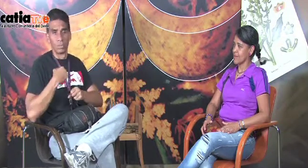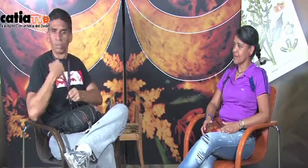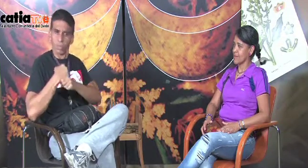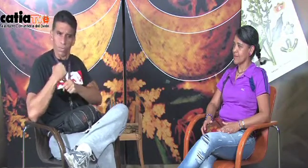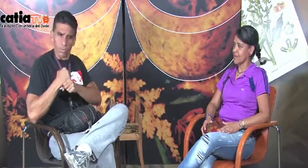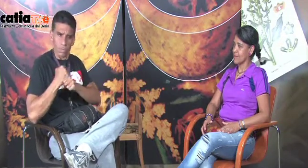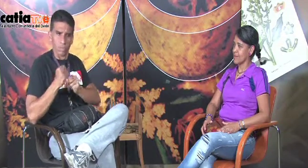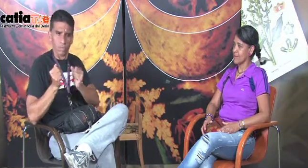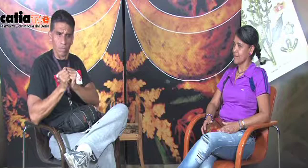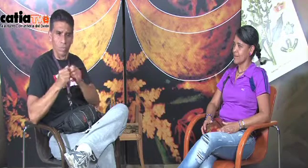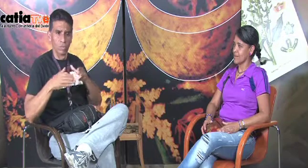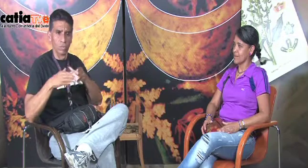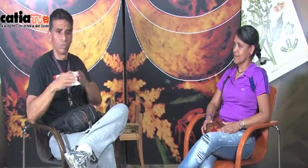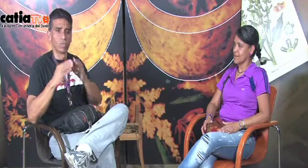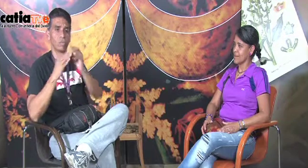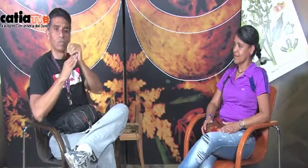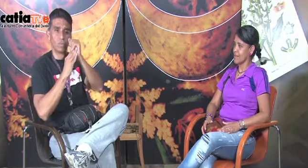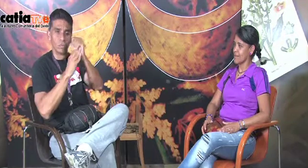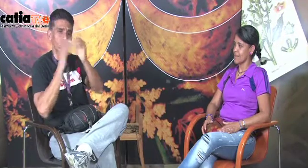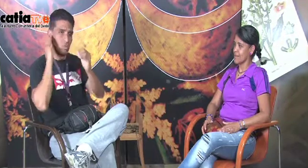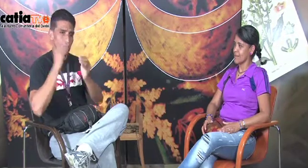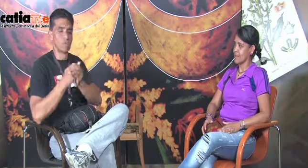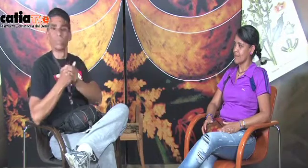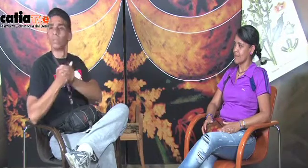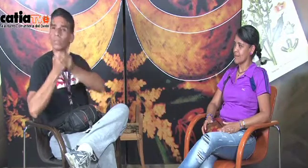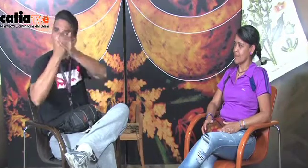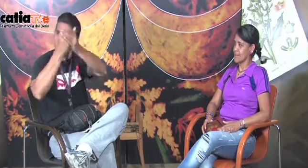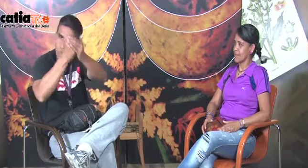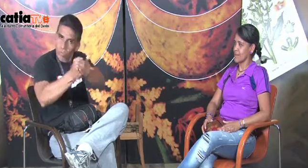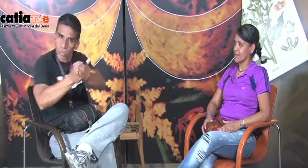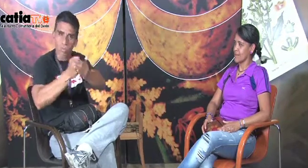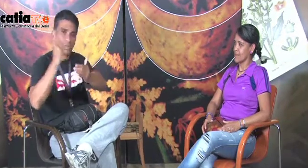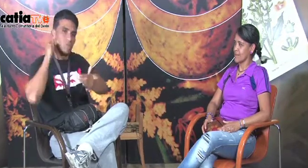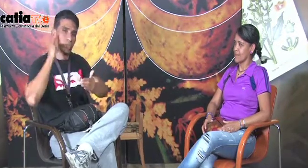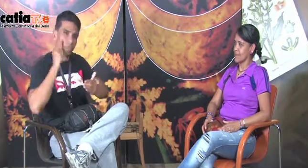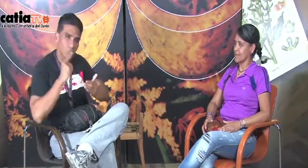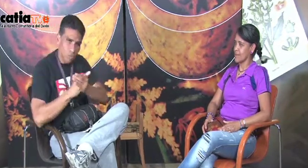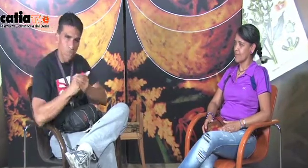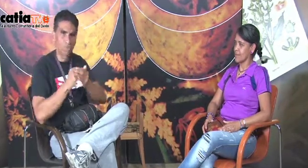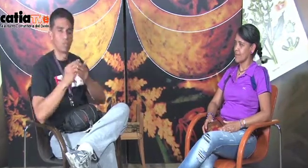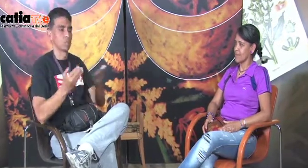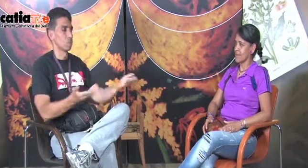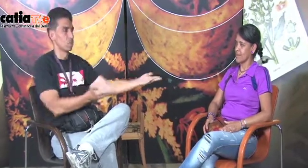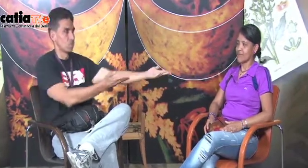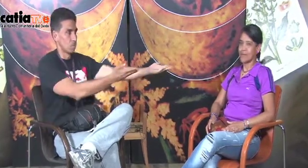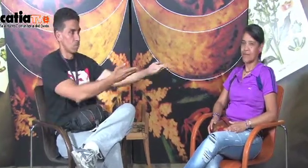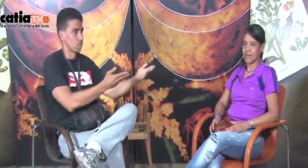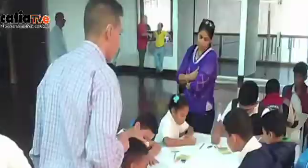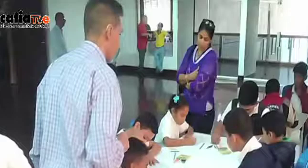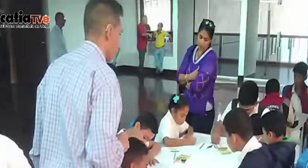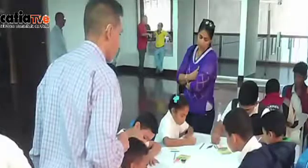movimiento que trabaja en conjunto con otros líderes para el apoyo y la ayuda de toda la comunidad sorda.